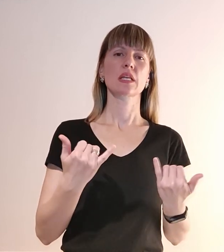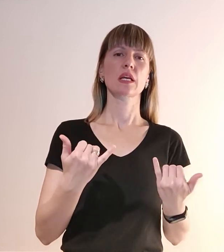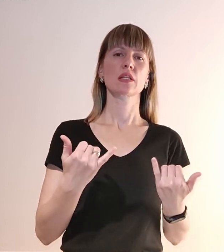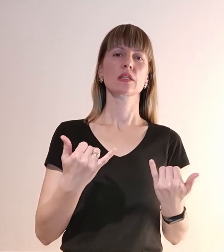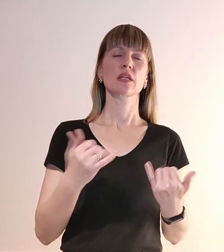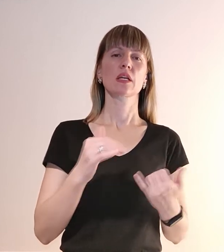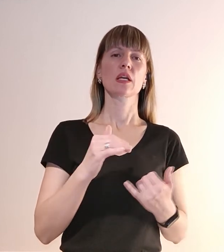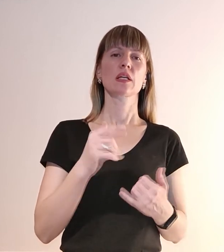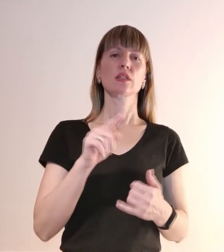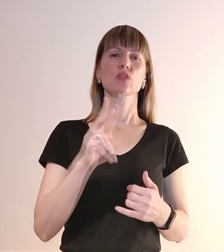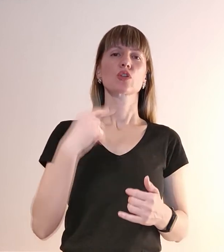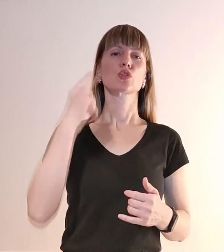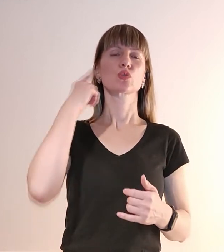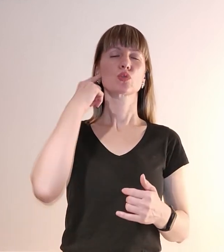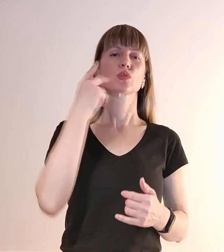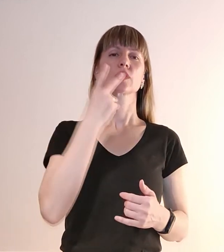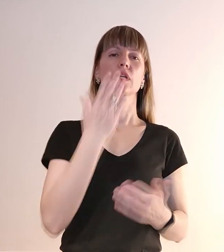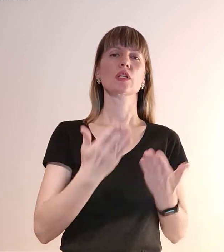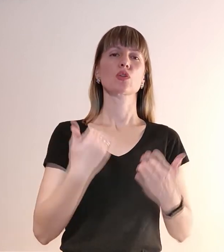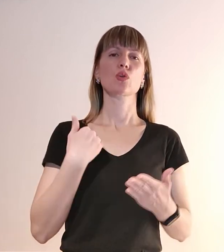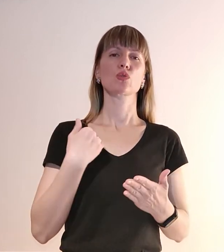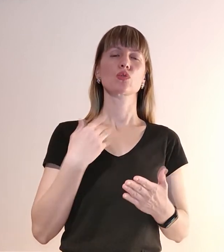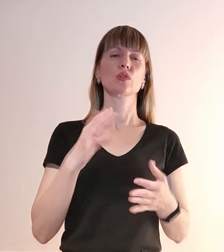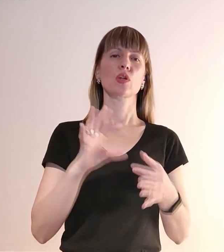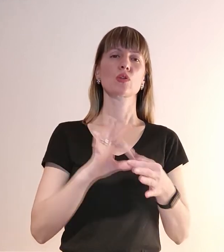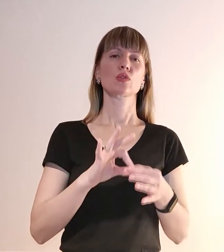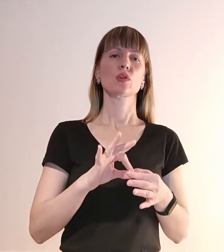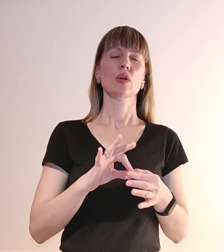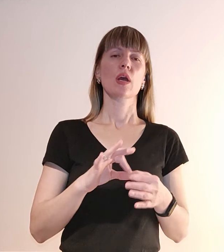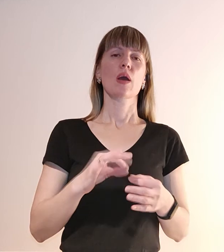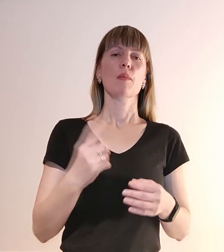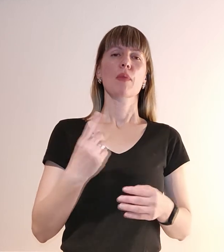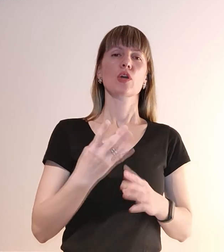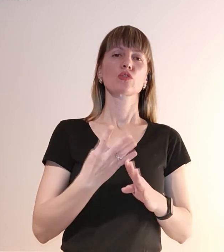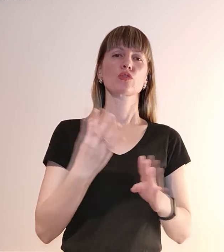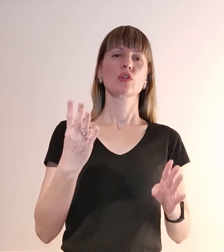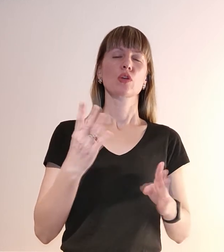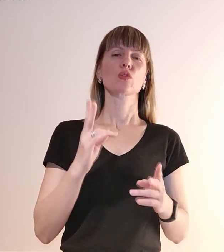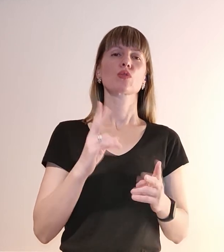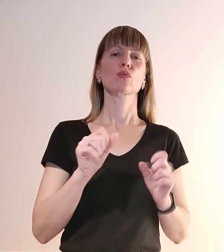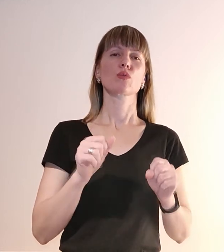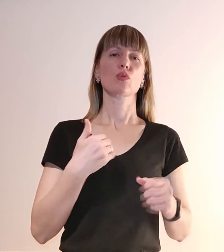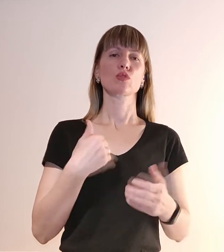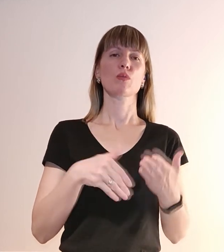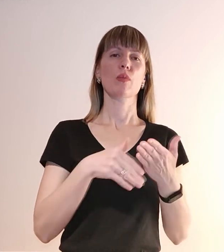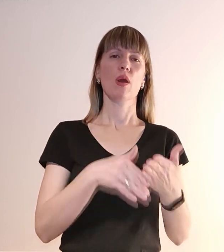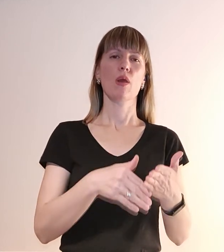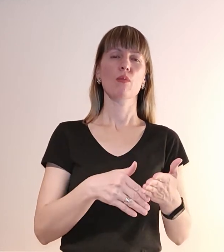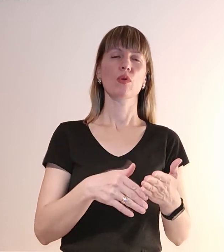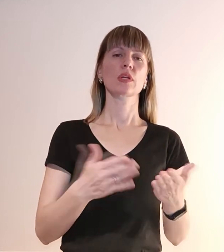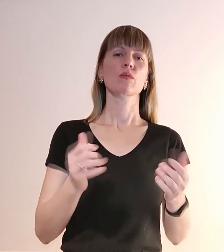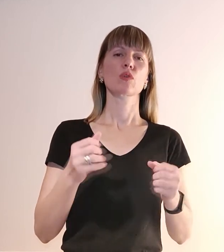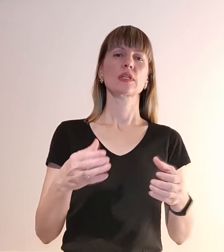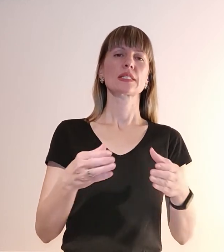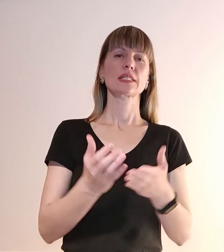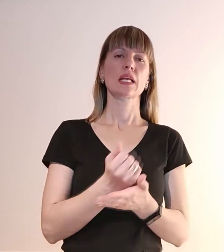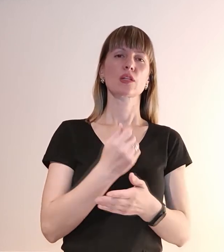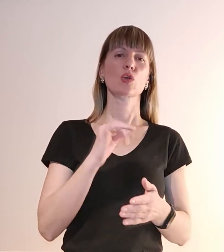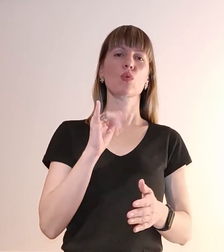чують, дивляться, наприклад, якщо хочуть долучитися, то в першу чергу, наприклад, як може знайти, чи це якась певна група, наприклад, у Фейсбуці? Чи можливо